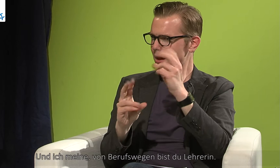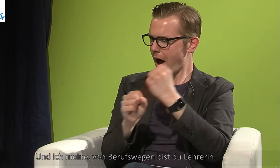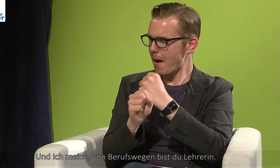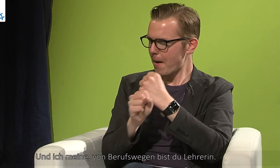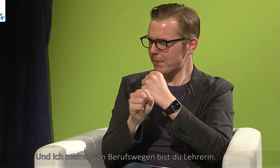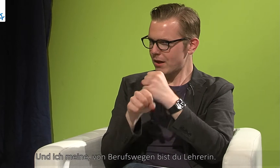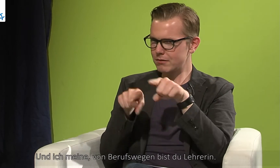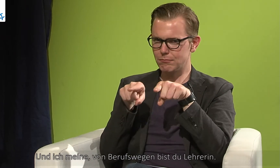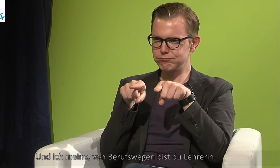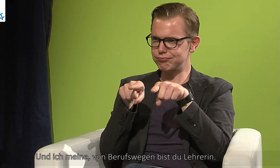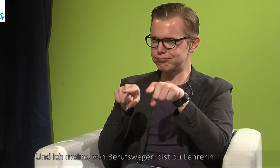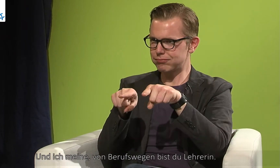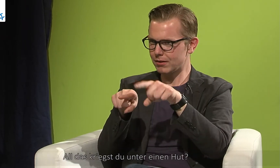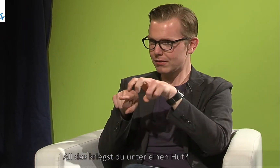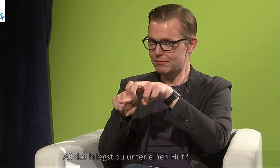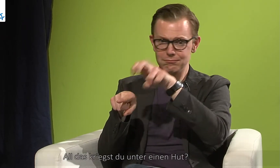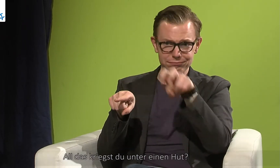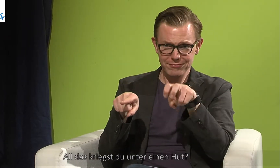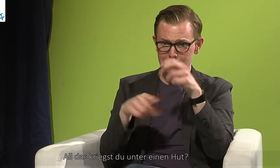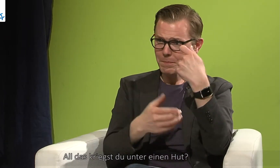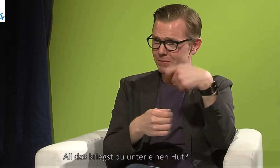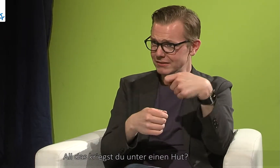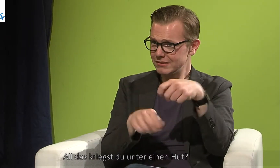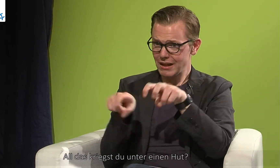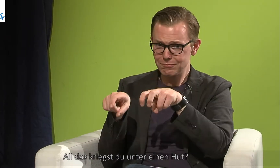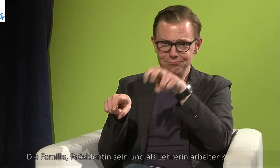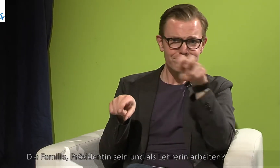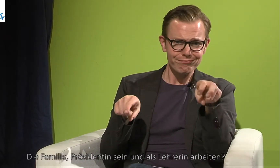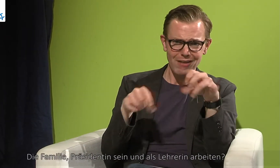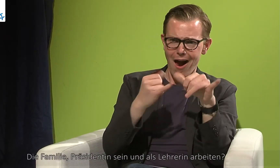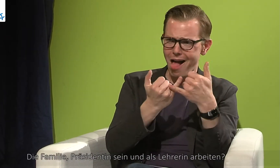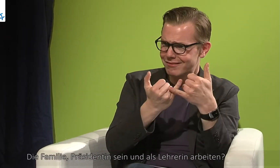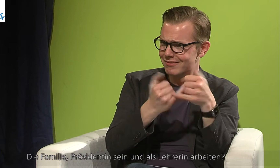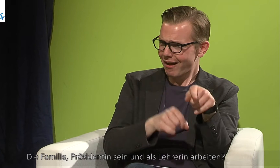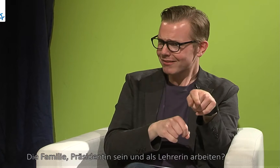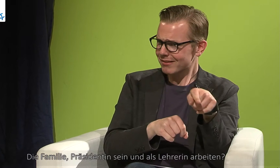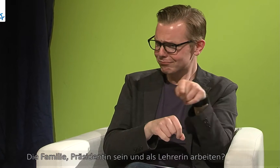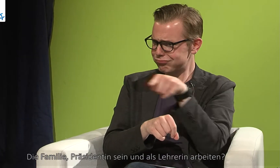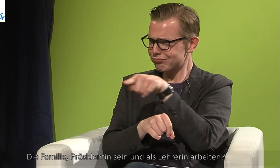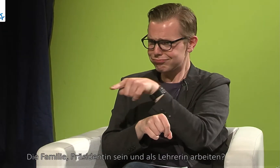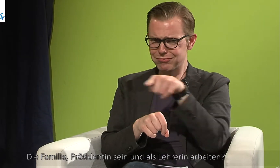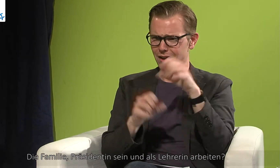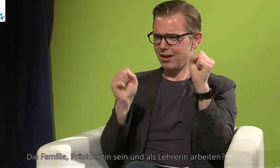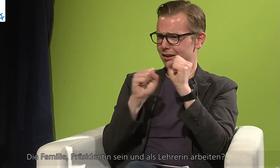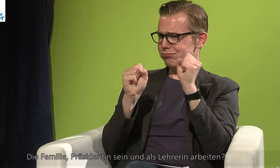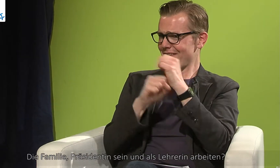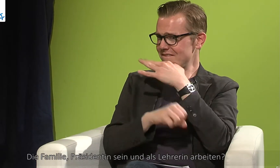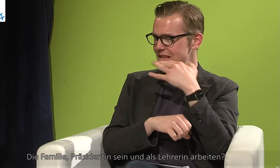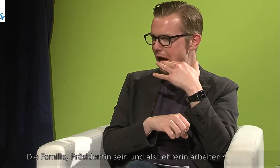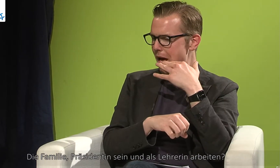Berufs wegen bist du Lehrerin. All das kriegst du unter einen Hut. Die Familie, Präsidentin sein und als Lehrerin